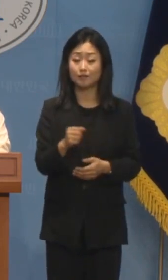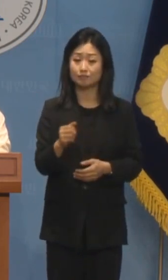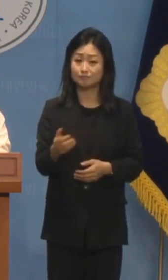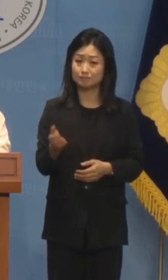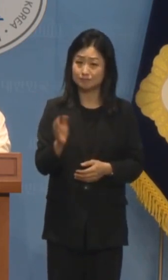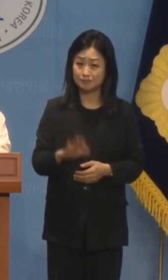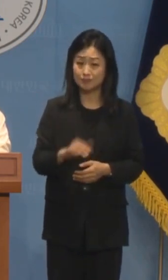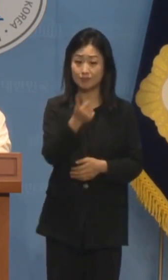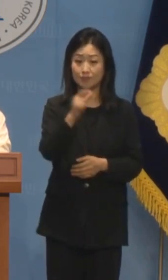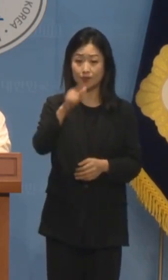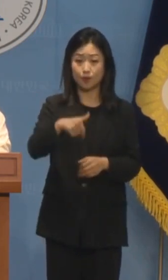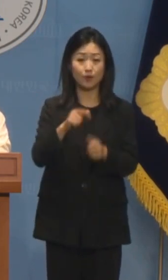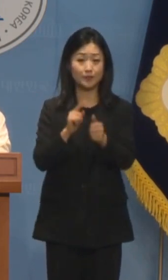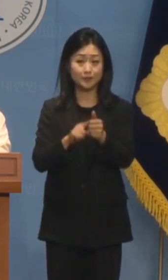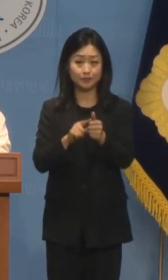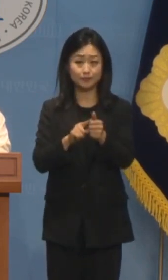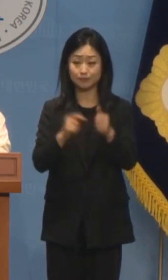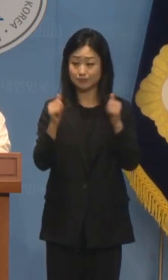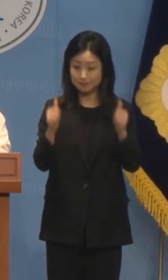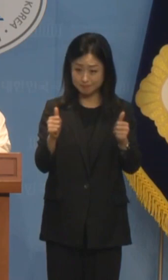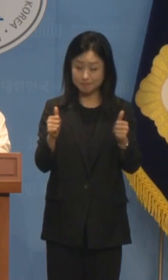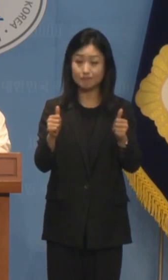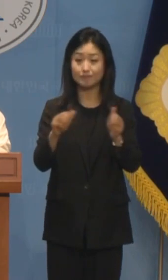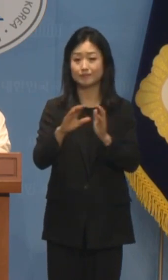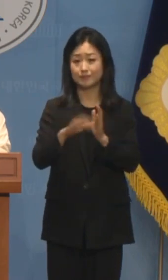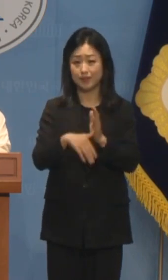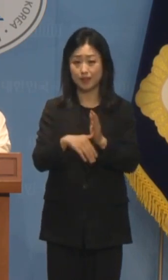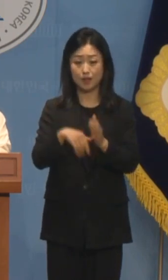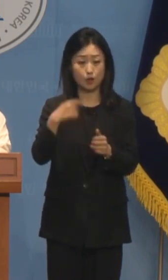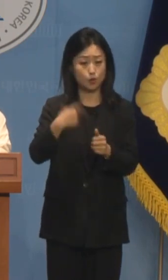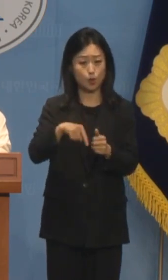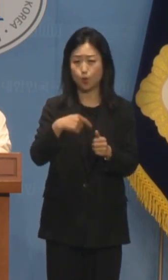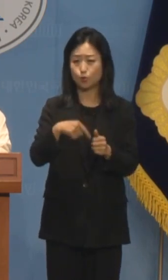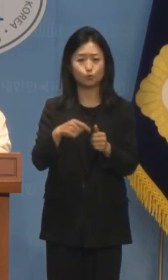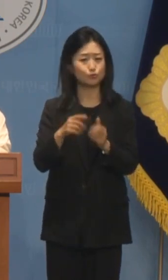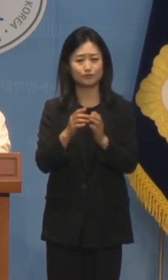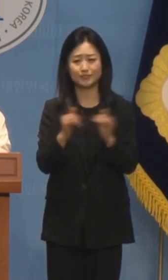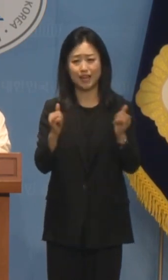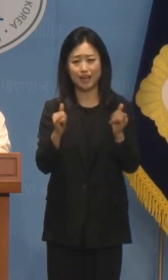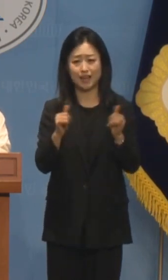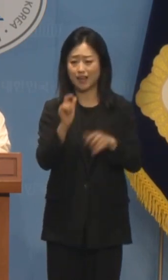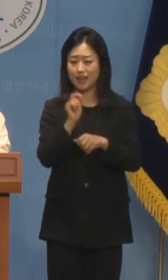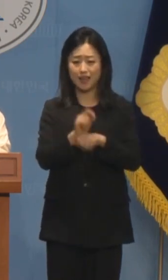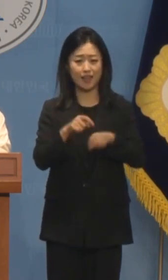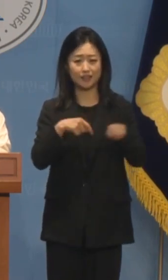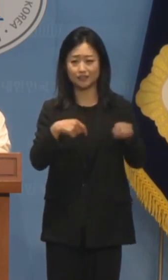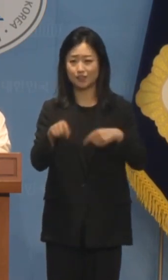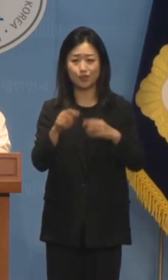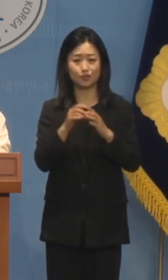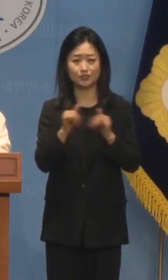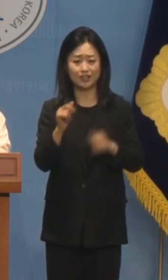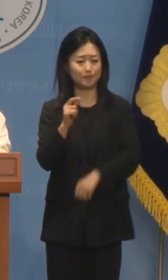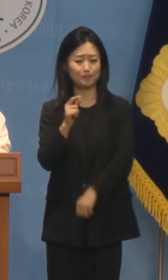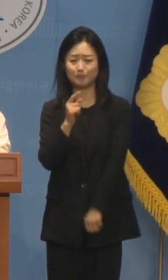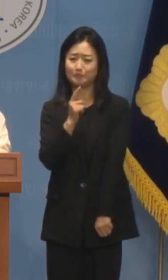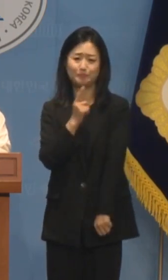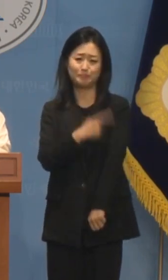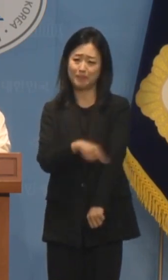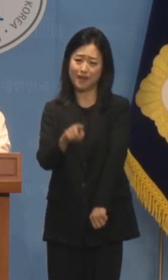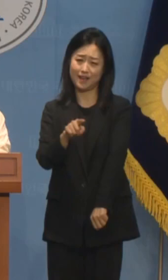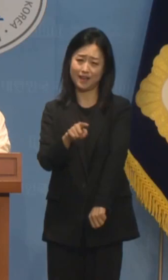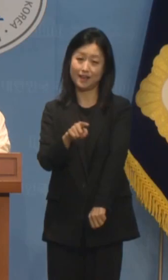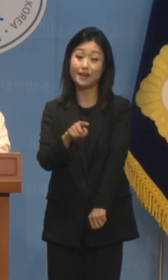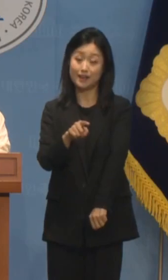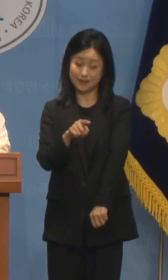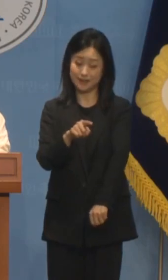곽 씨는 이미 재판을 통해 교육자로서 행정가로서 자격을 박탈